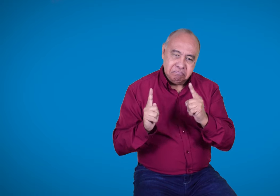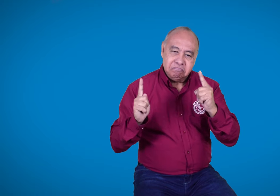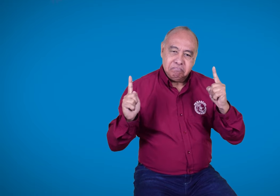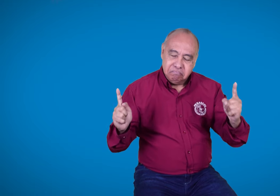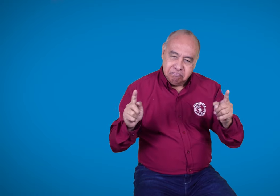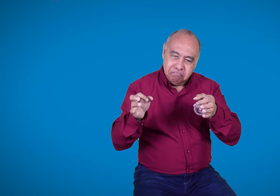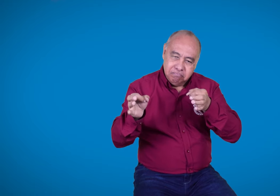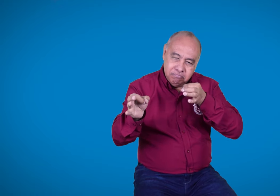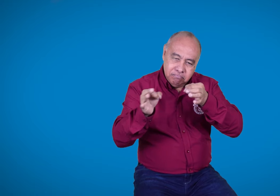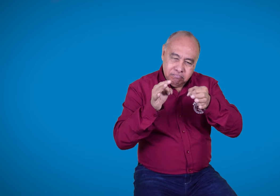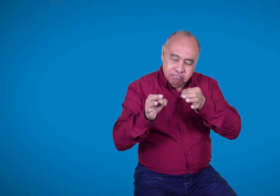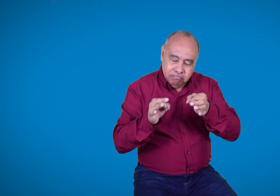una explicación.